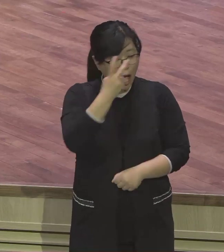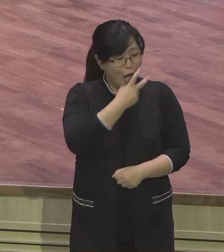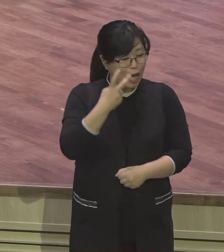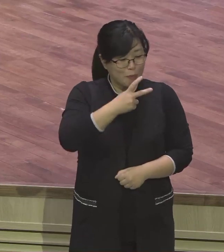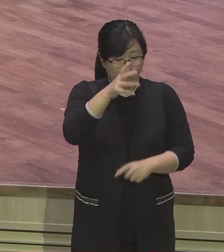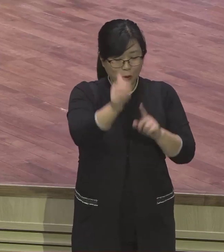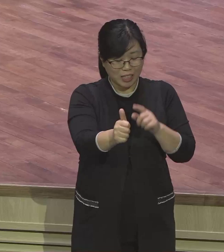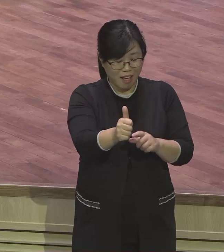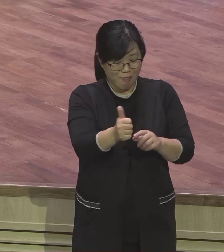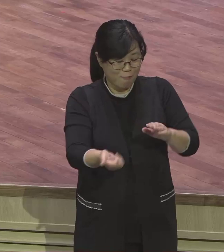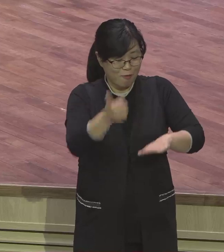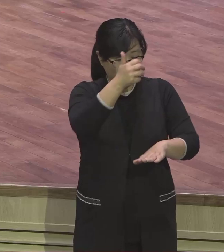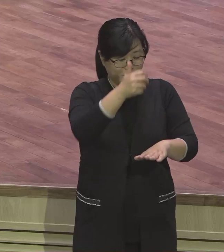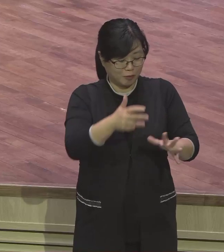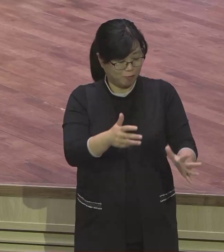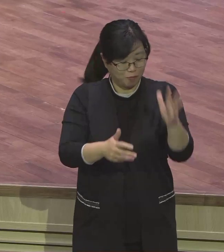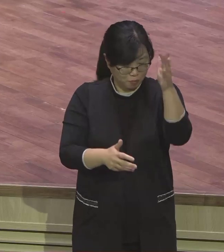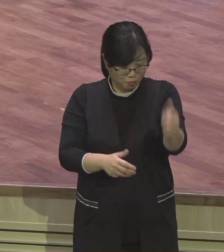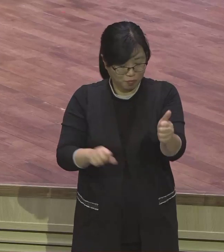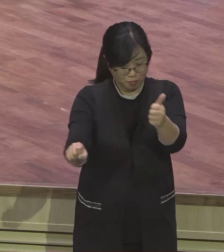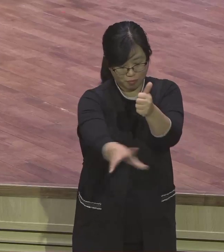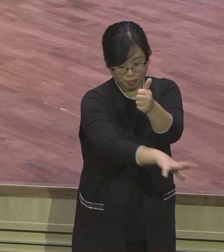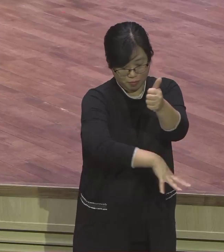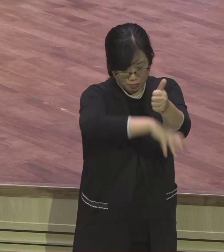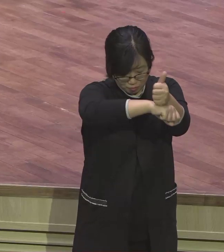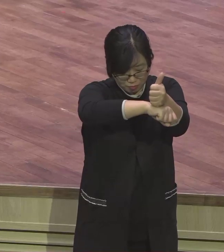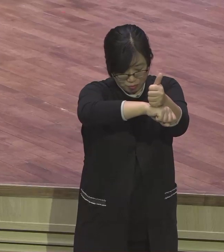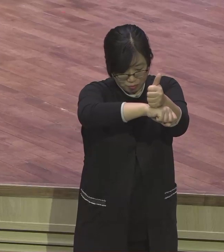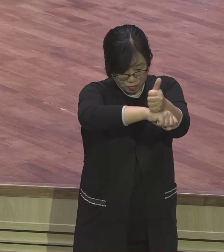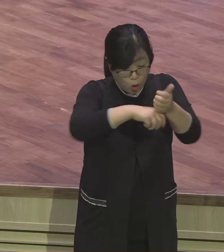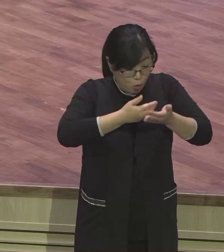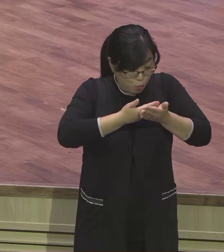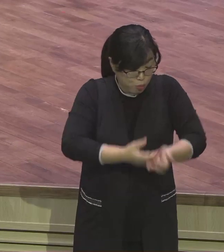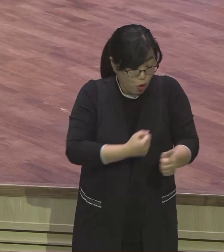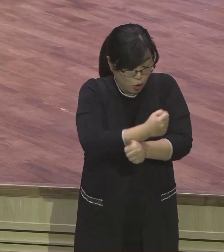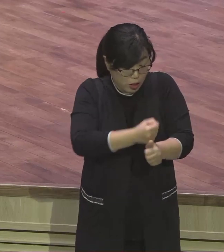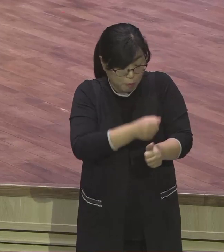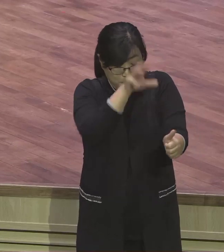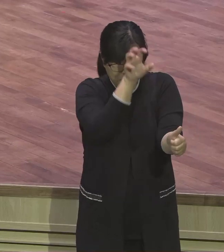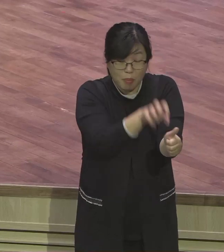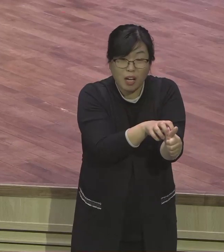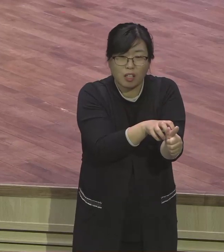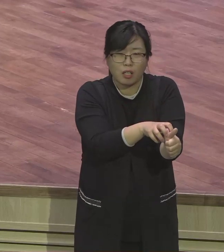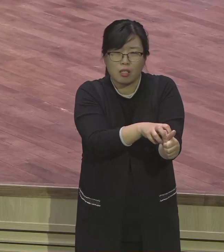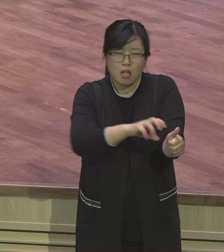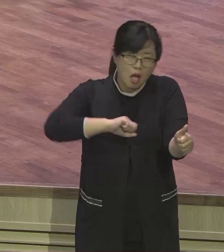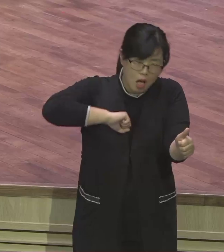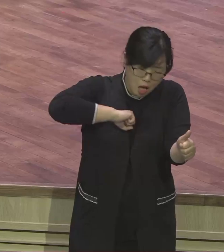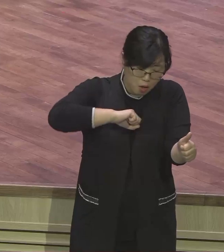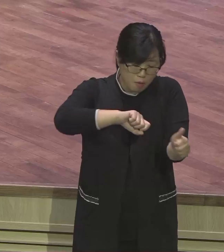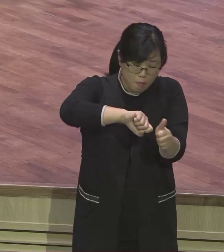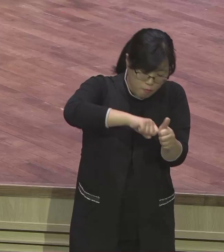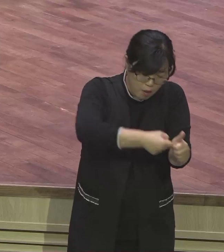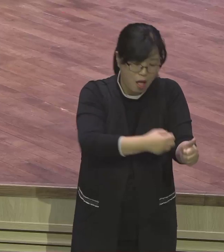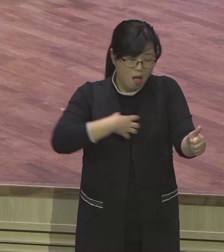무거운 짐을 지워 괴롭게 하여 그들에게 바로를 위하여 국고성 비돔과